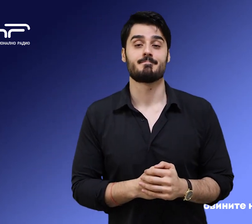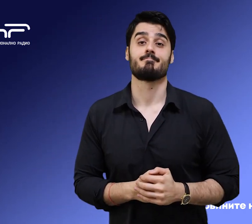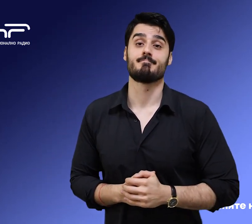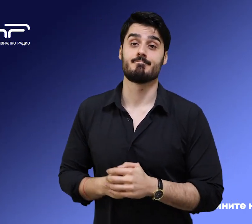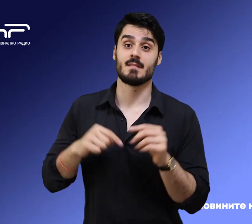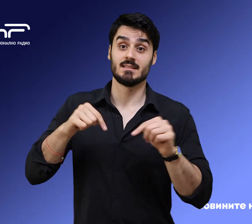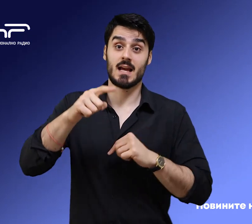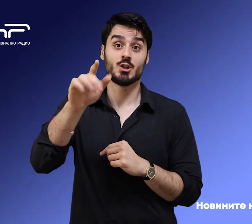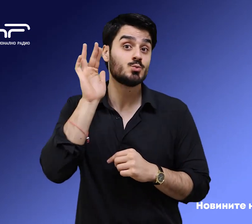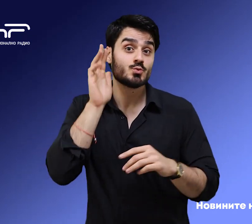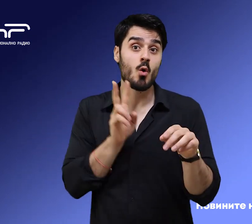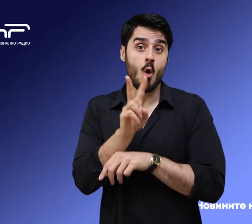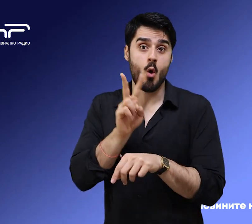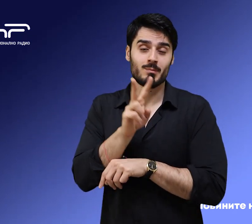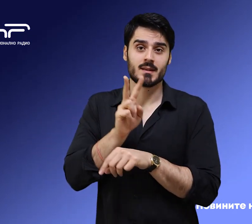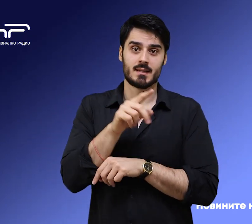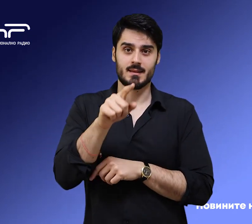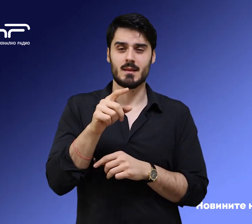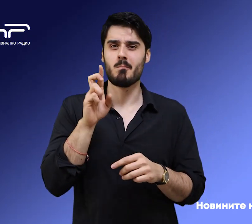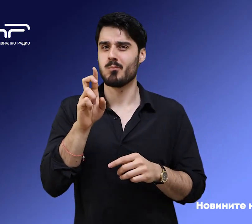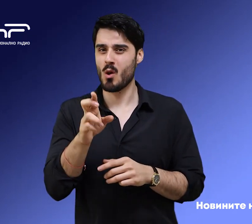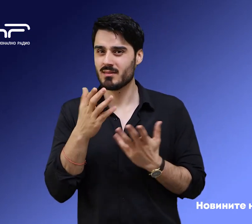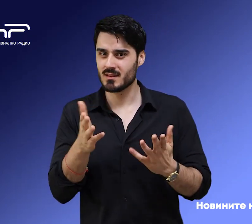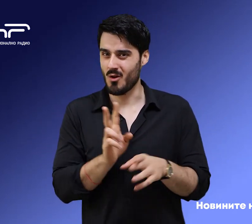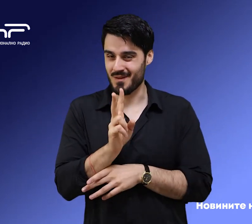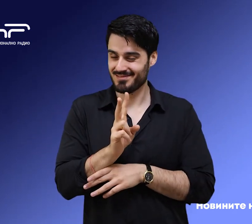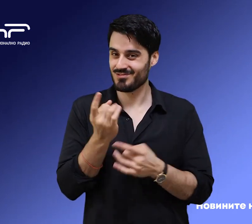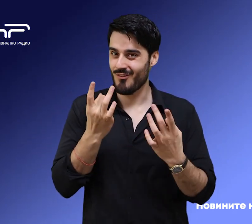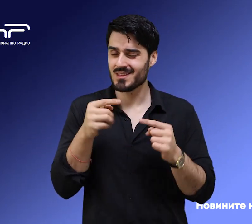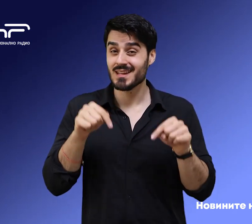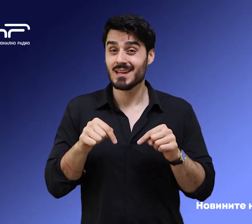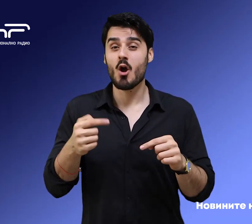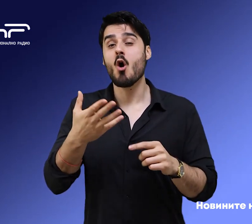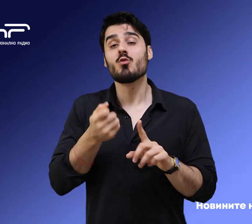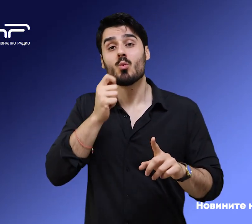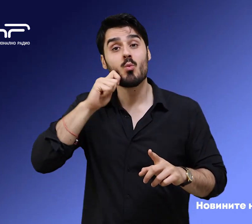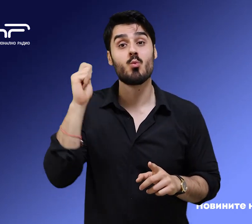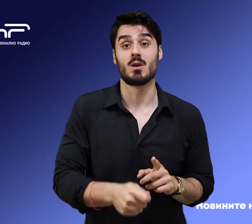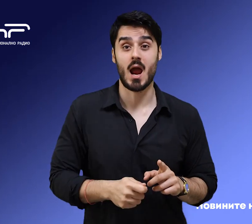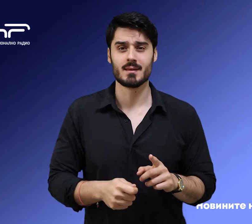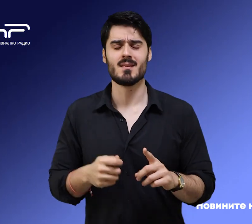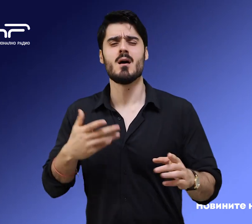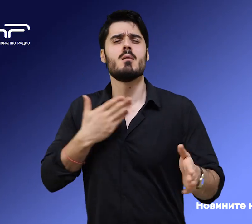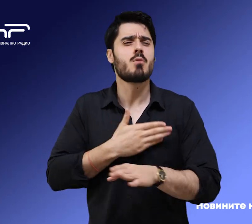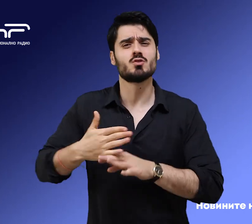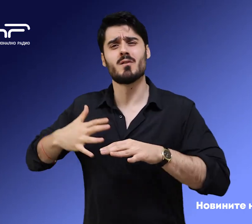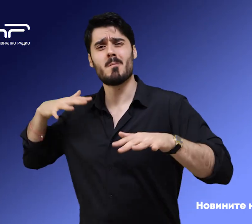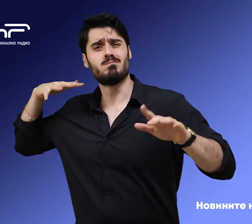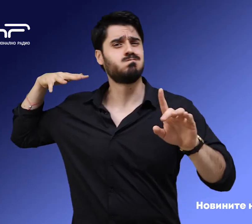Слушате обедния осведомителен бюлетин на БНР към новините от Украина. Продължават атаките на руските сили срещу